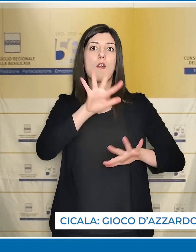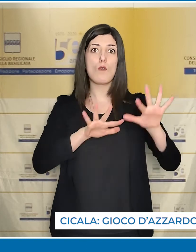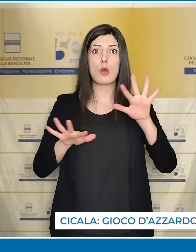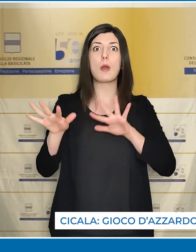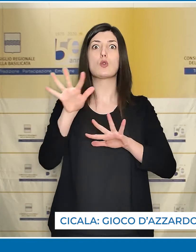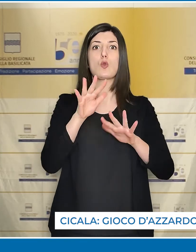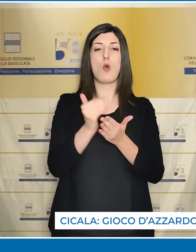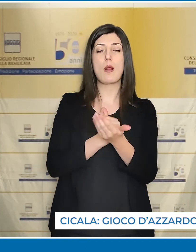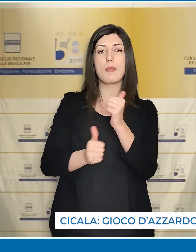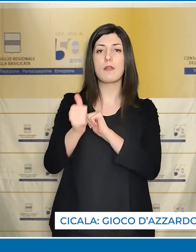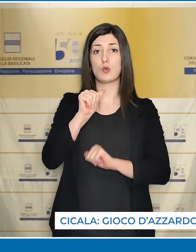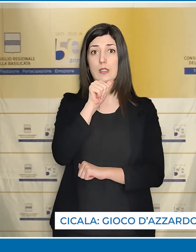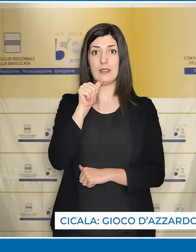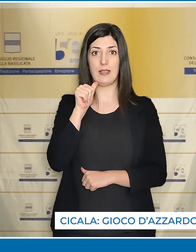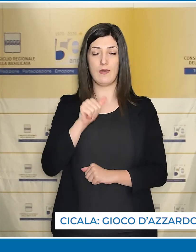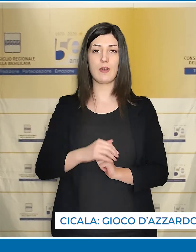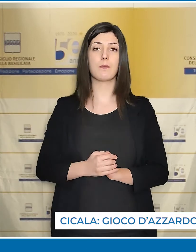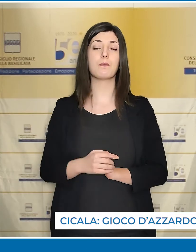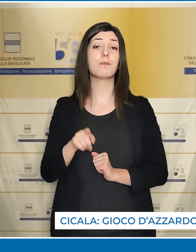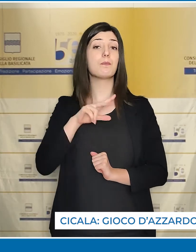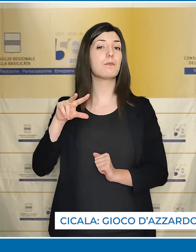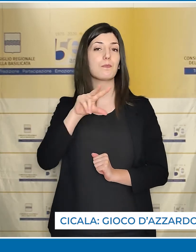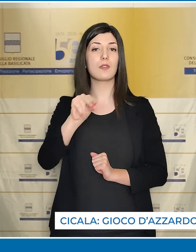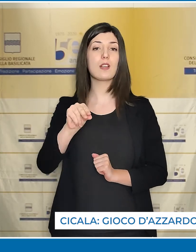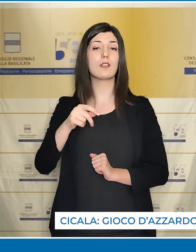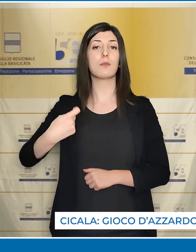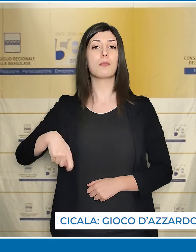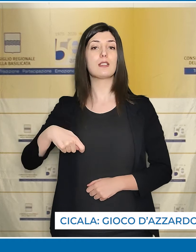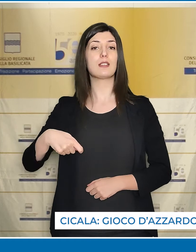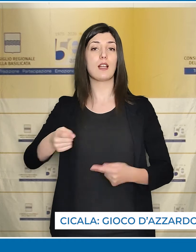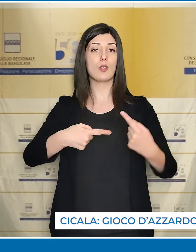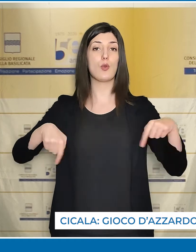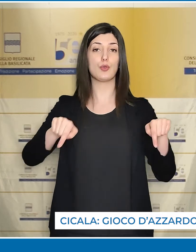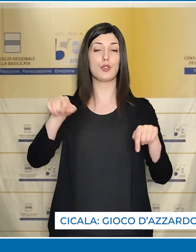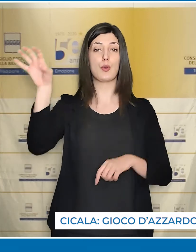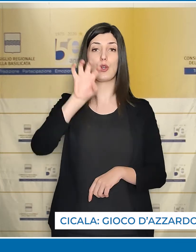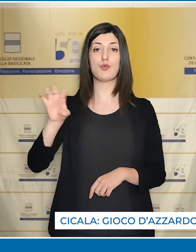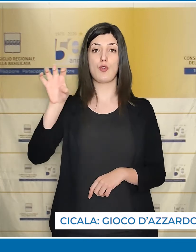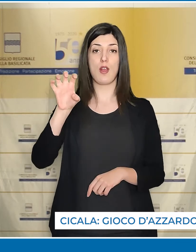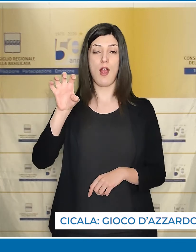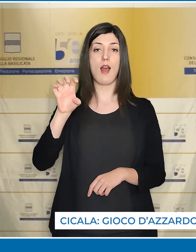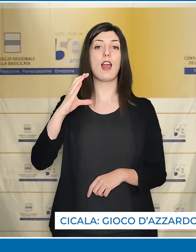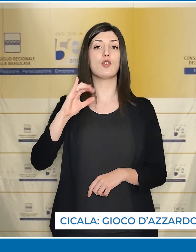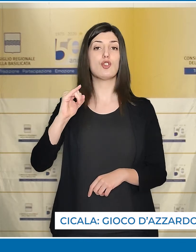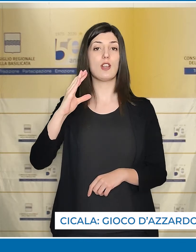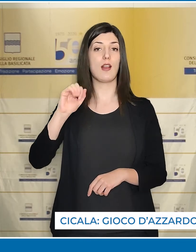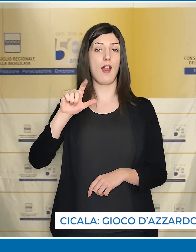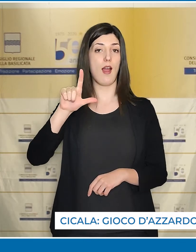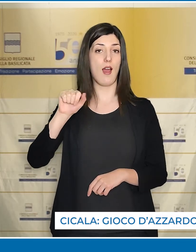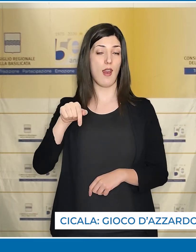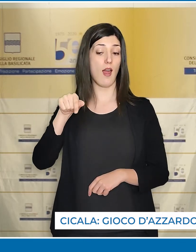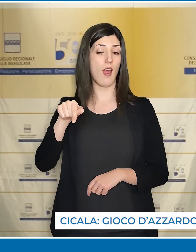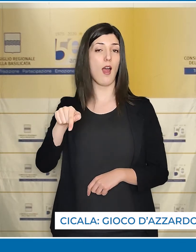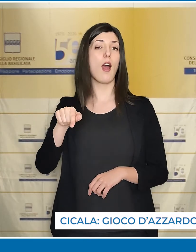misure di informazione e prevenzione. Lo ha dichiarato il Presidente del Consiglio